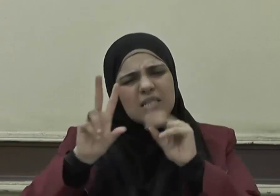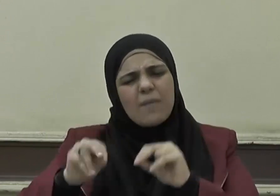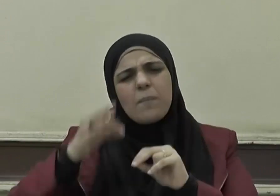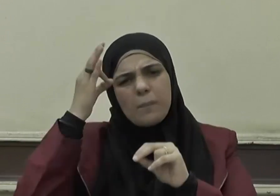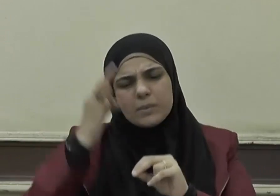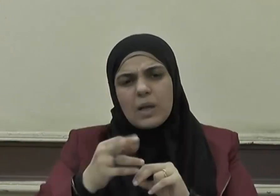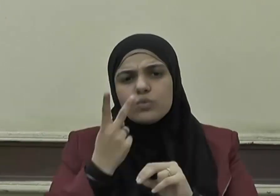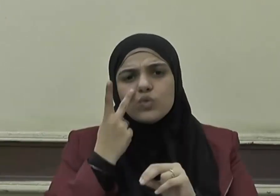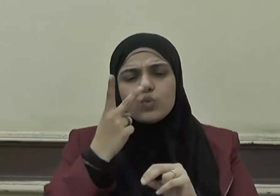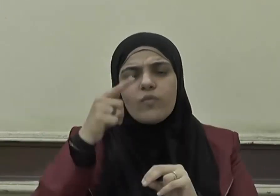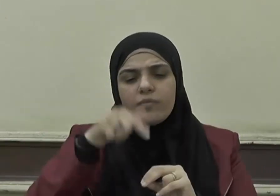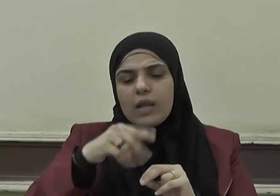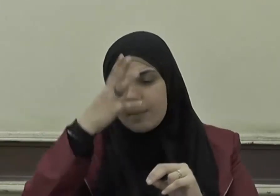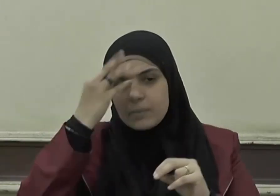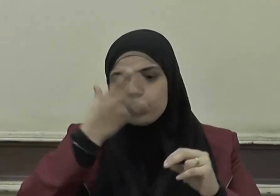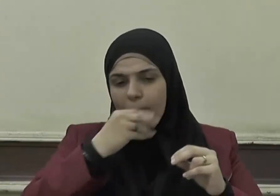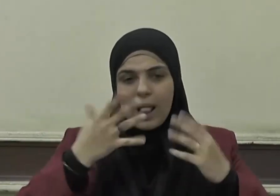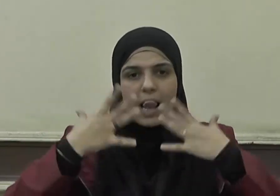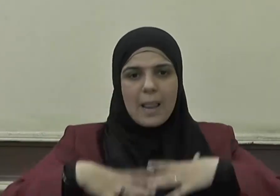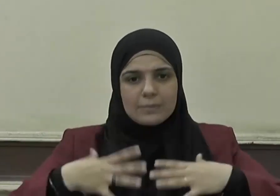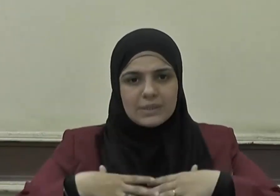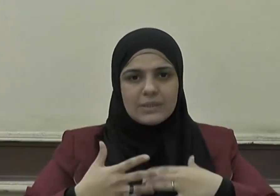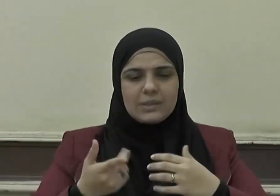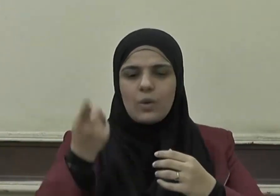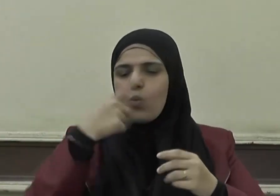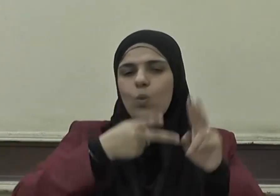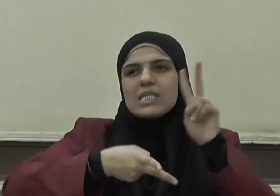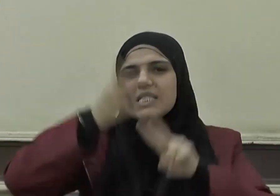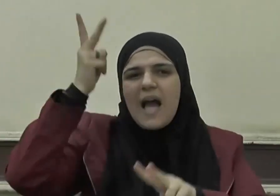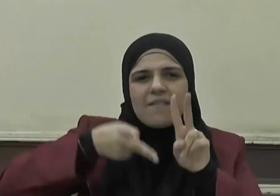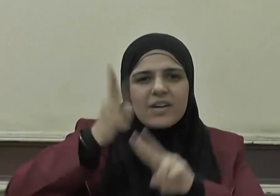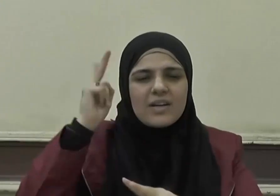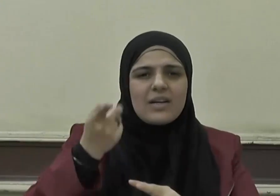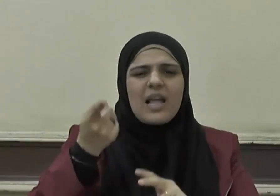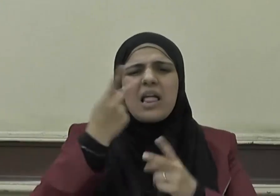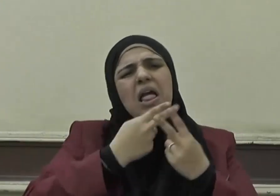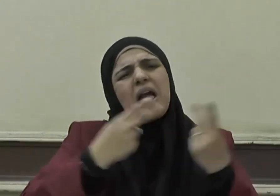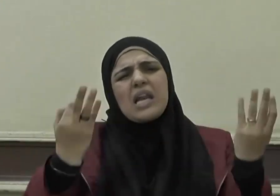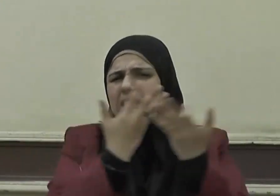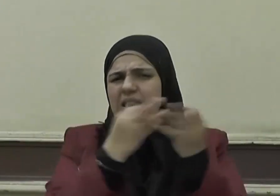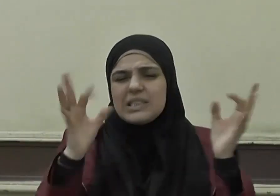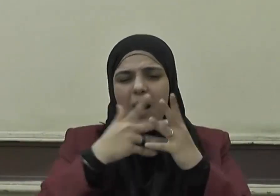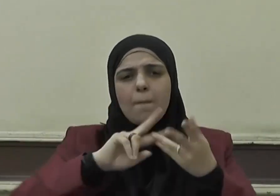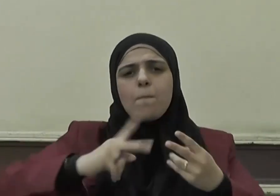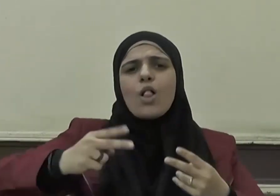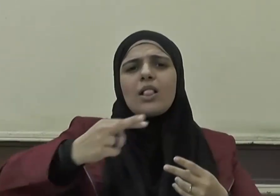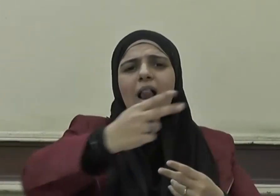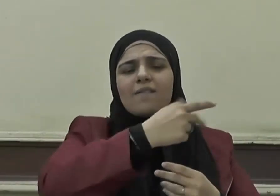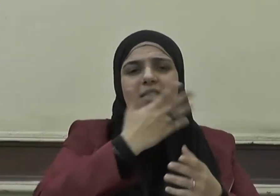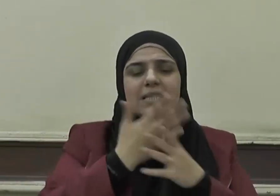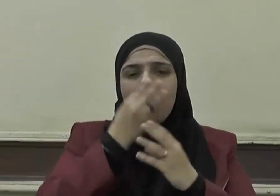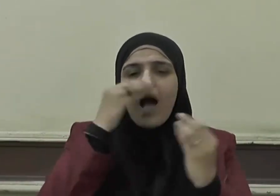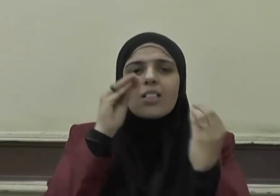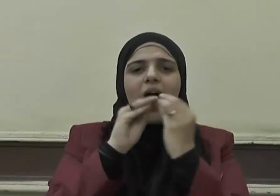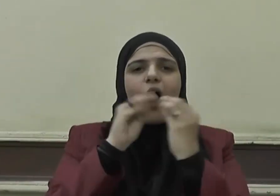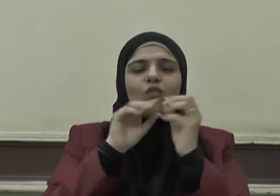يتصل باللباس ووسائل السفر وغير ذلك مما يرجع لأعراف الناس